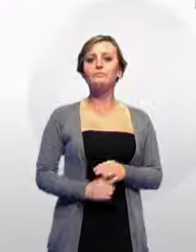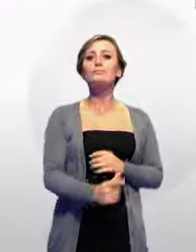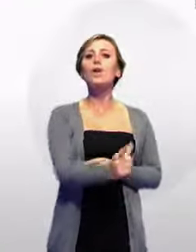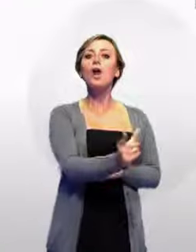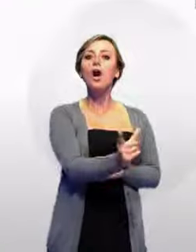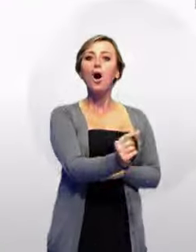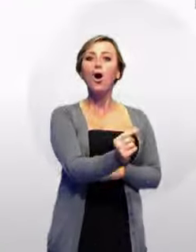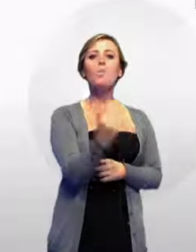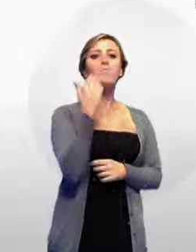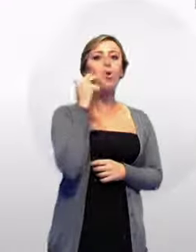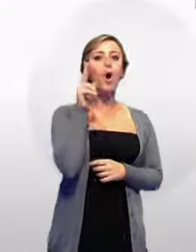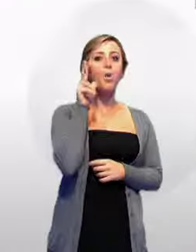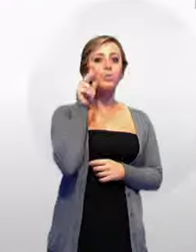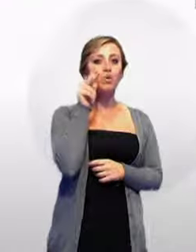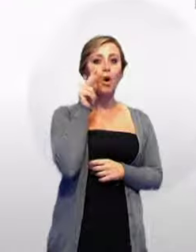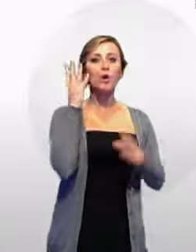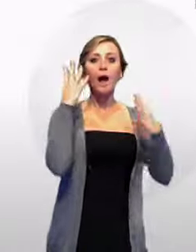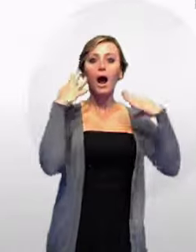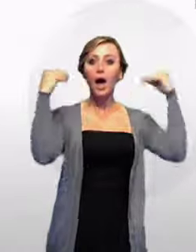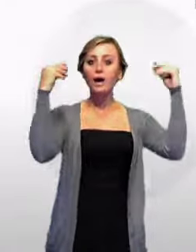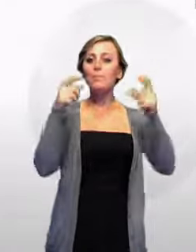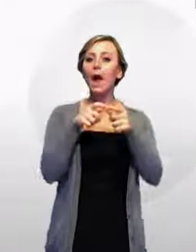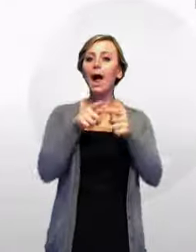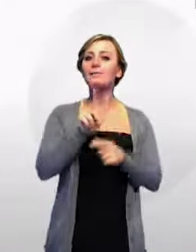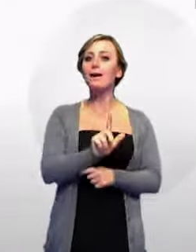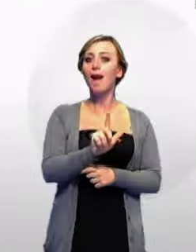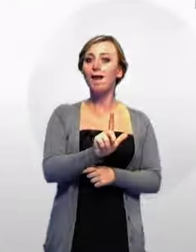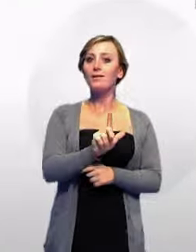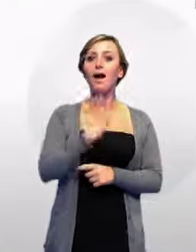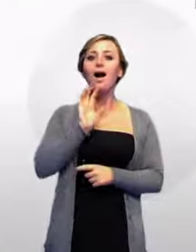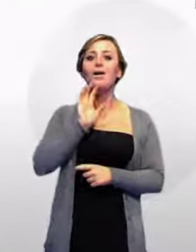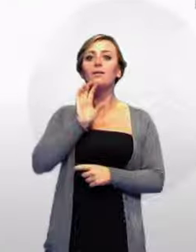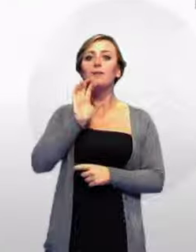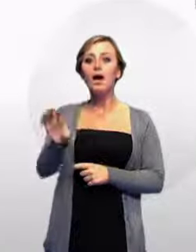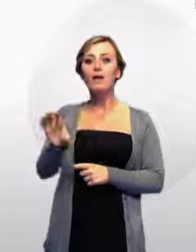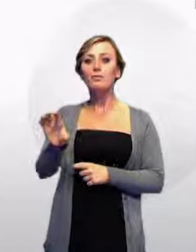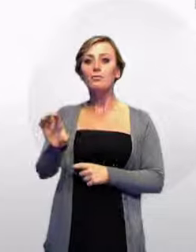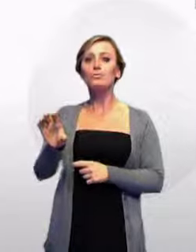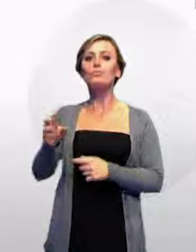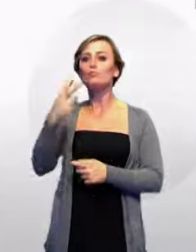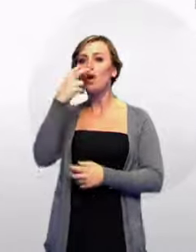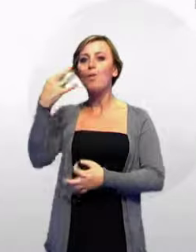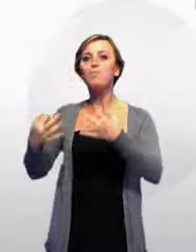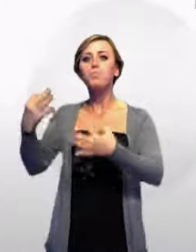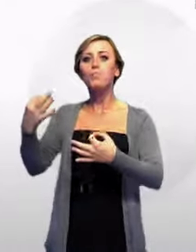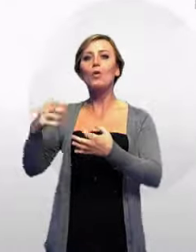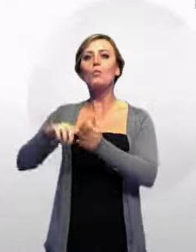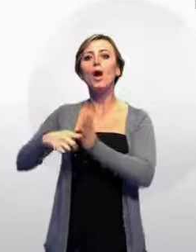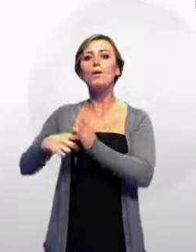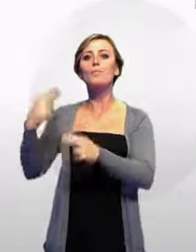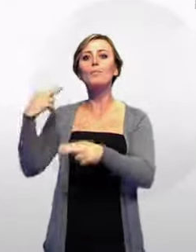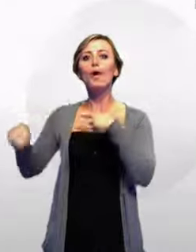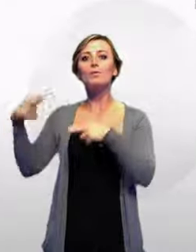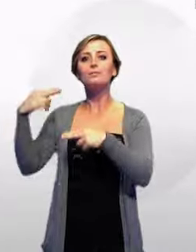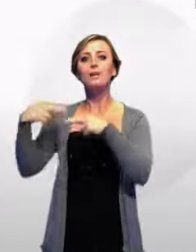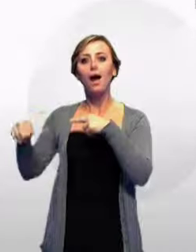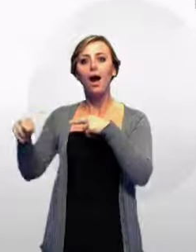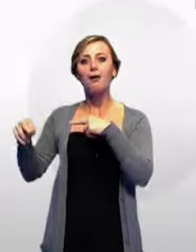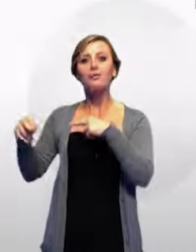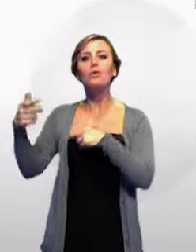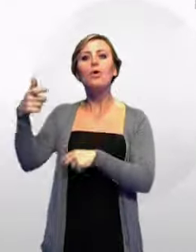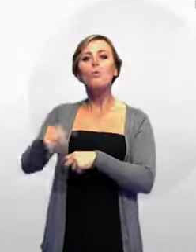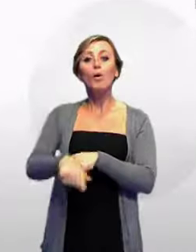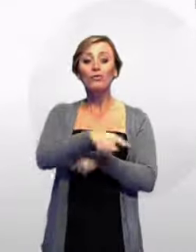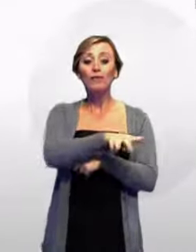I carabinieri della stazione di La Terza hanno denunciato alla Procura della Repubblica di Taranto una coppia per spendita